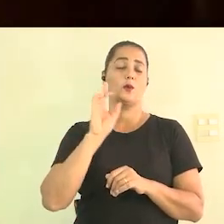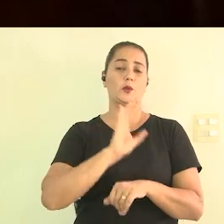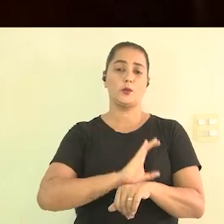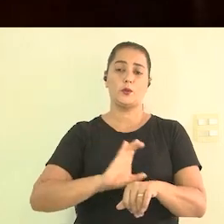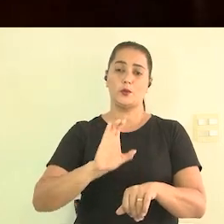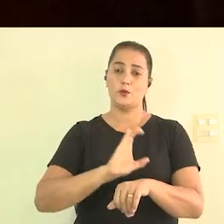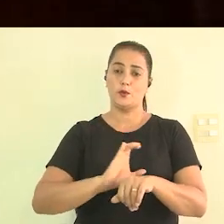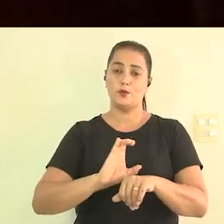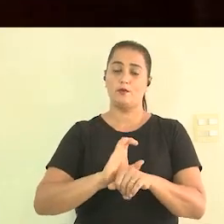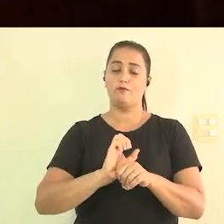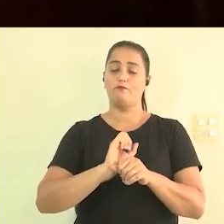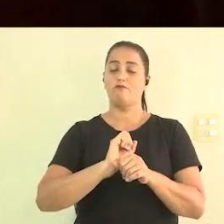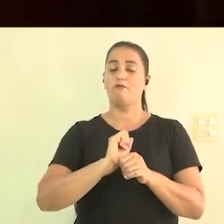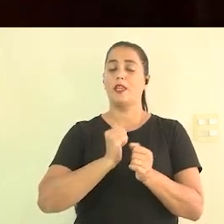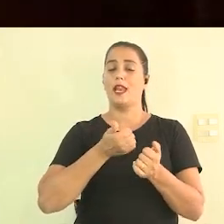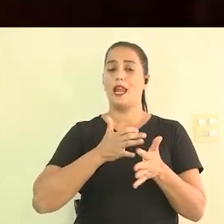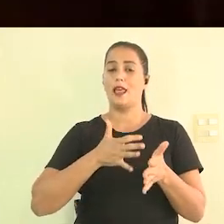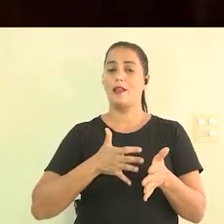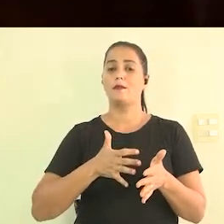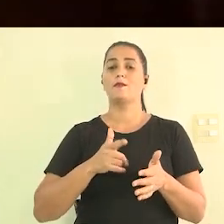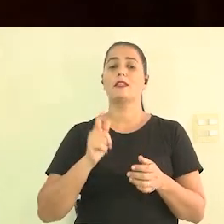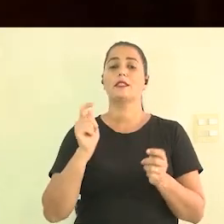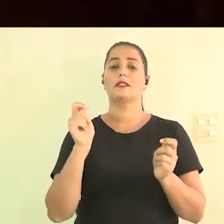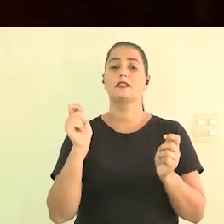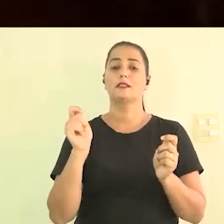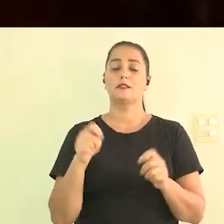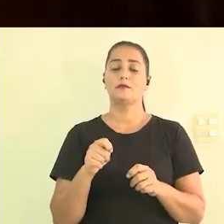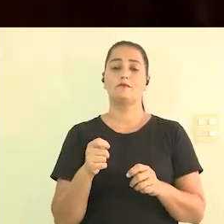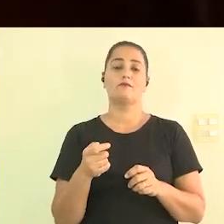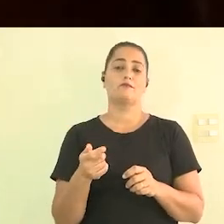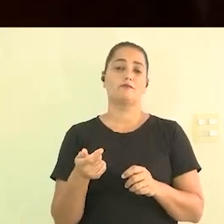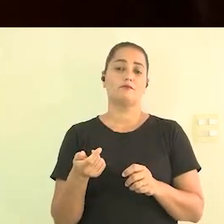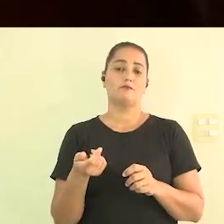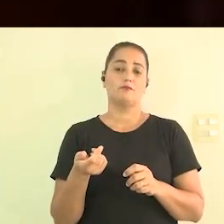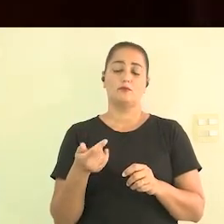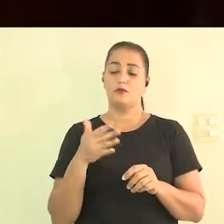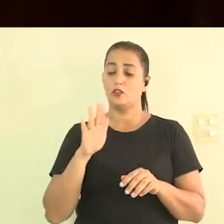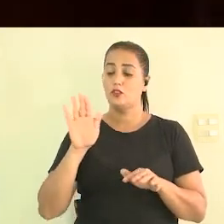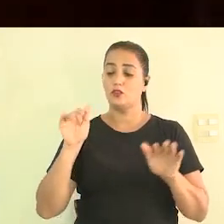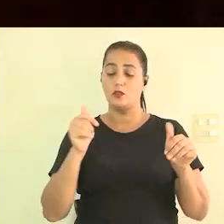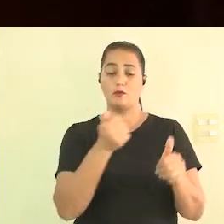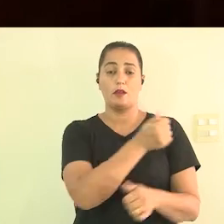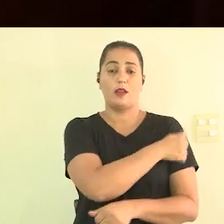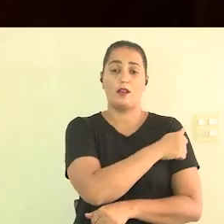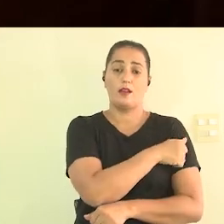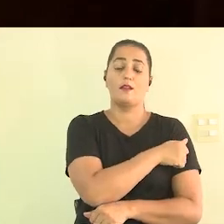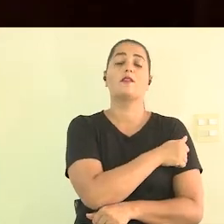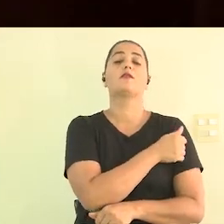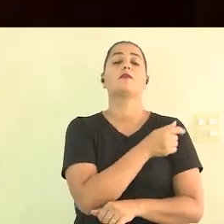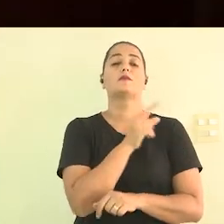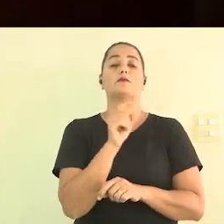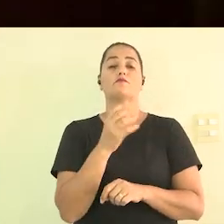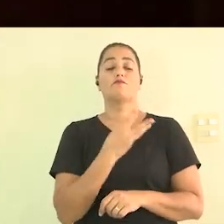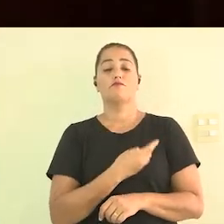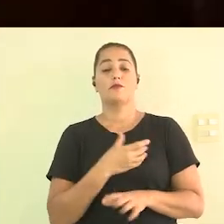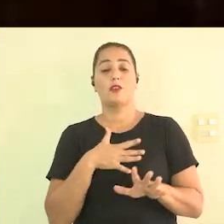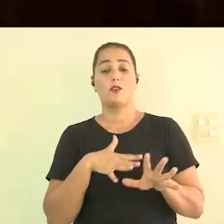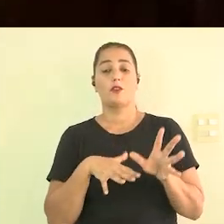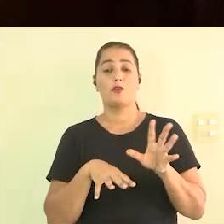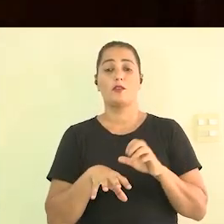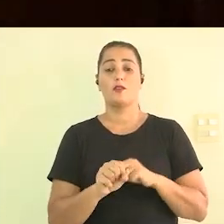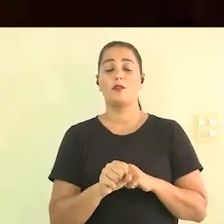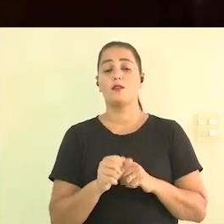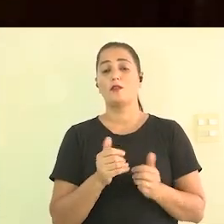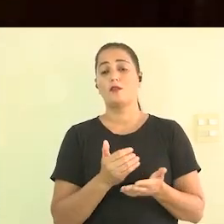um que chamou os alunos e os que estavam se formando para fazer isso é legal todo mundo ganha os alunos que estão começando